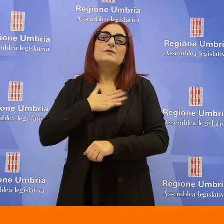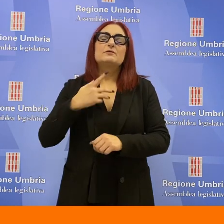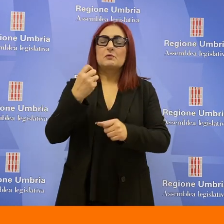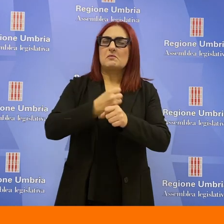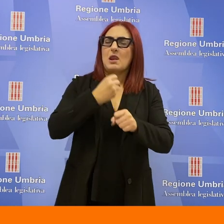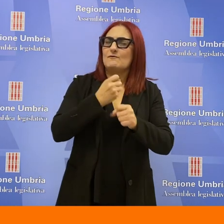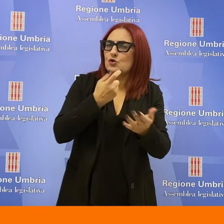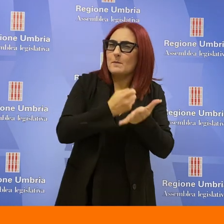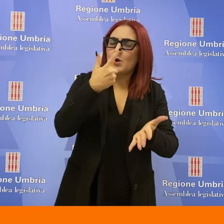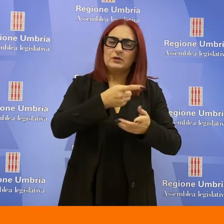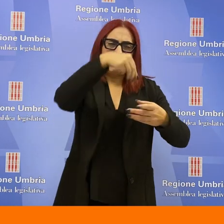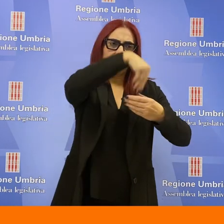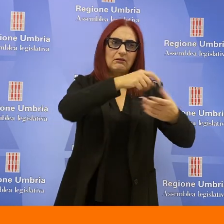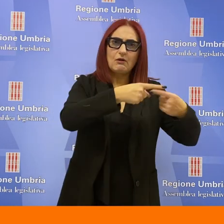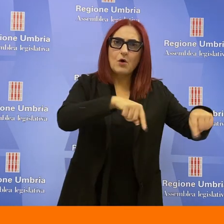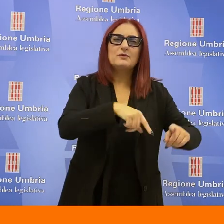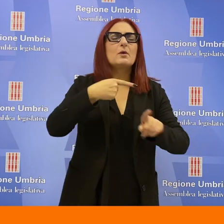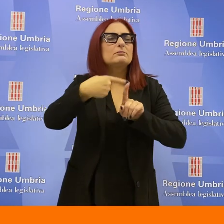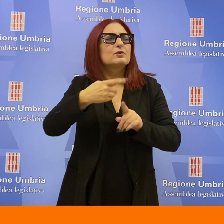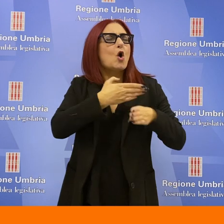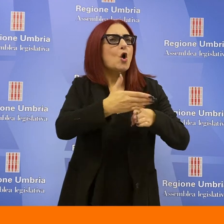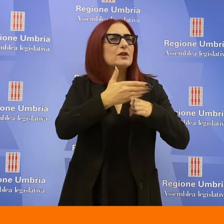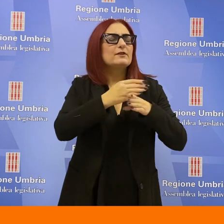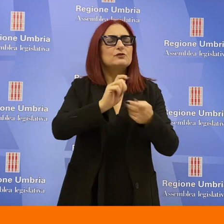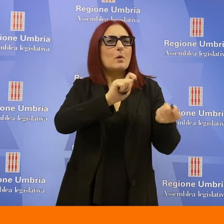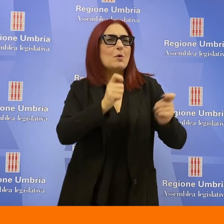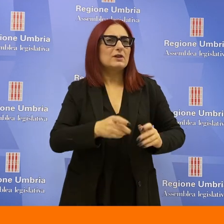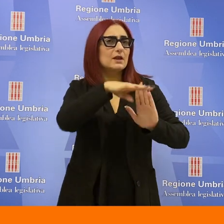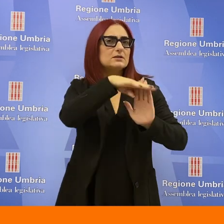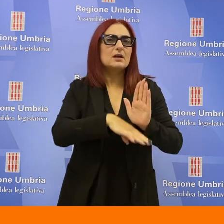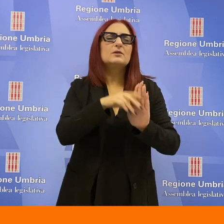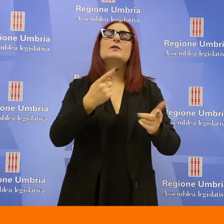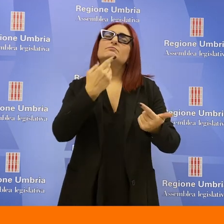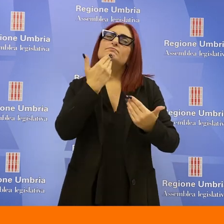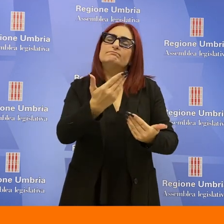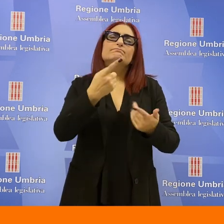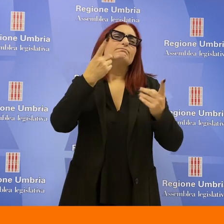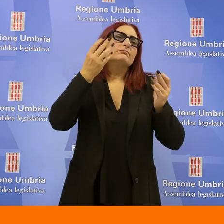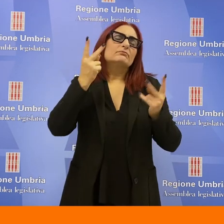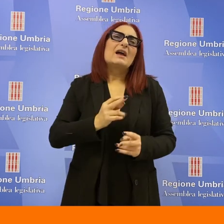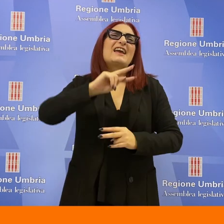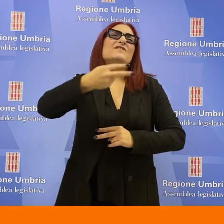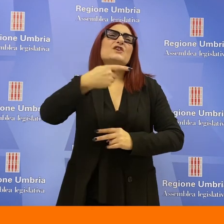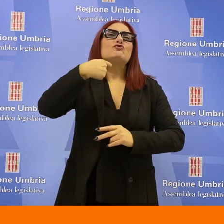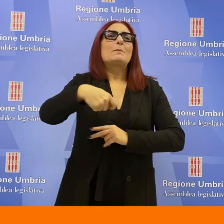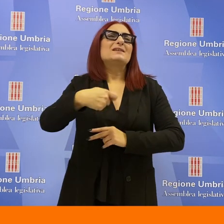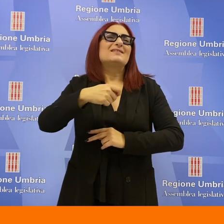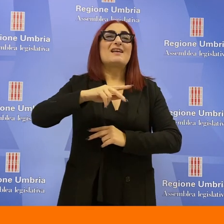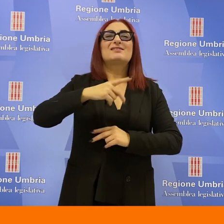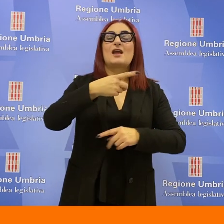per l'importante lavoro svolto in Commissione e per la condivisione delle modifiche apportate allo Statuto è stata espressa anche dal Vice Presidente della